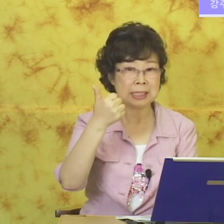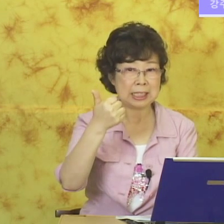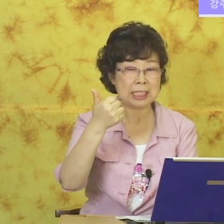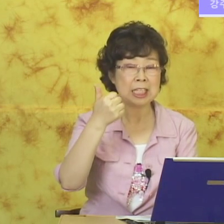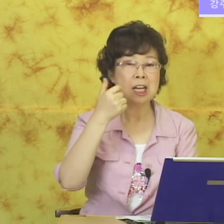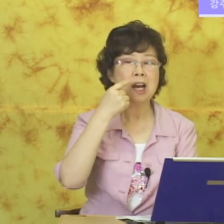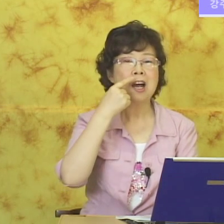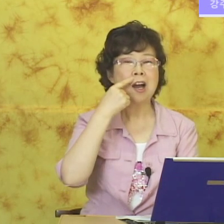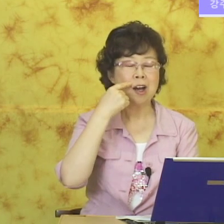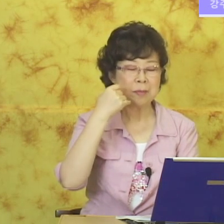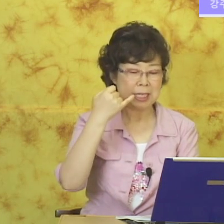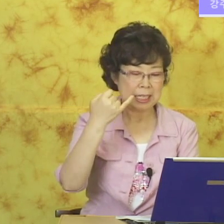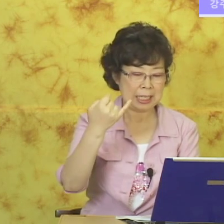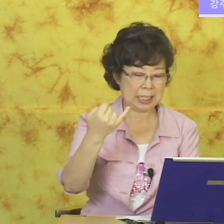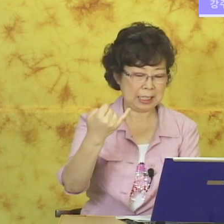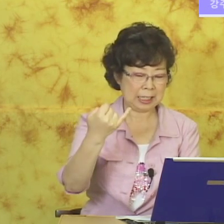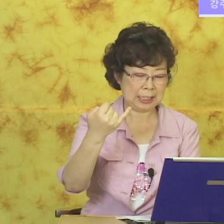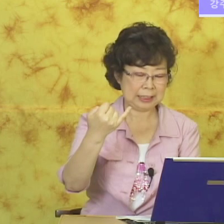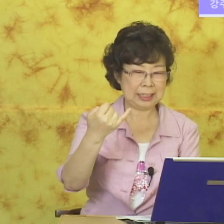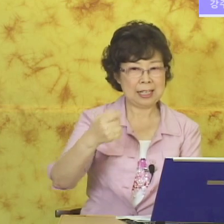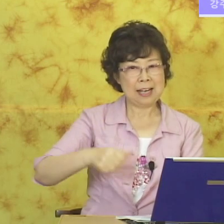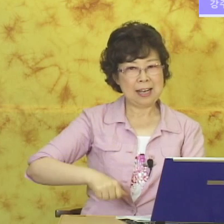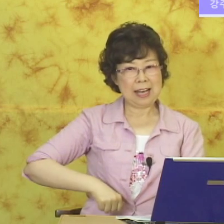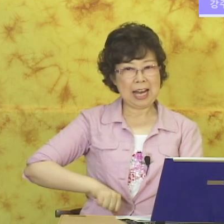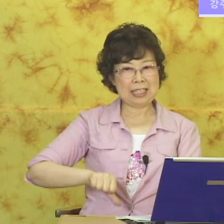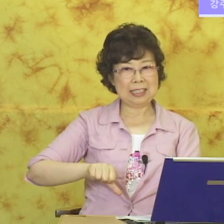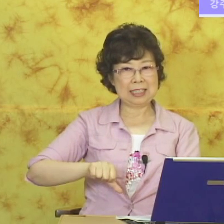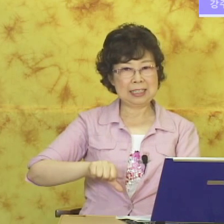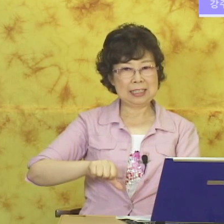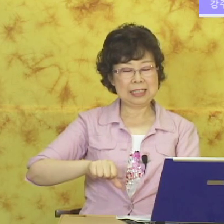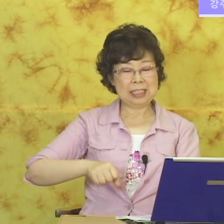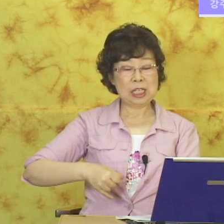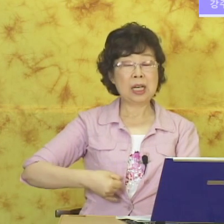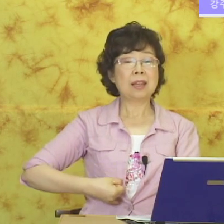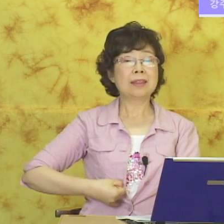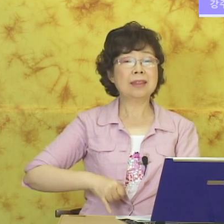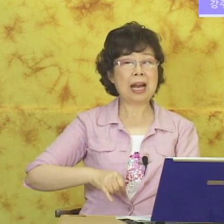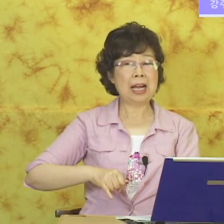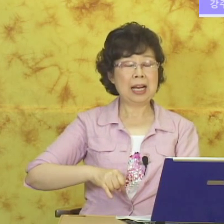지. 어머니. 아들. 딸.